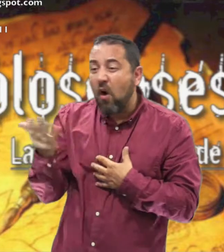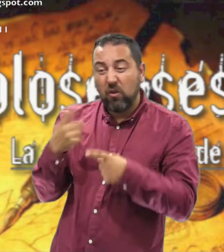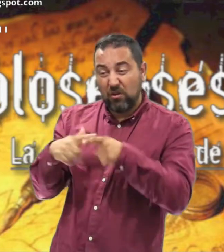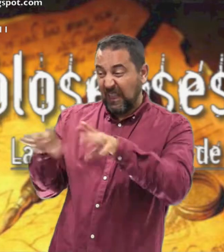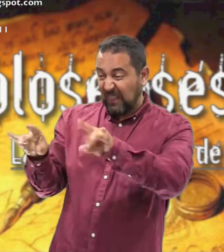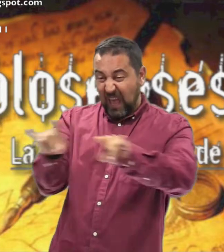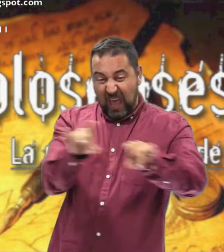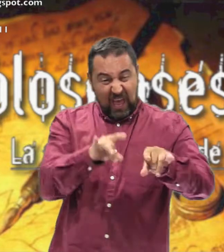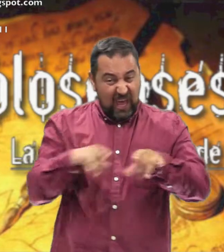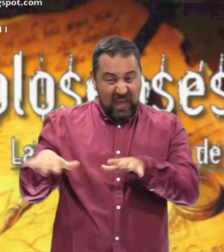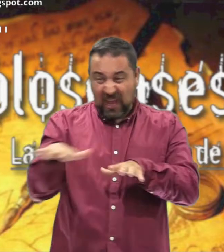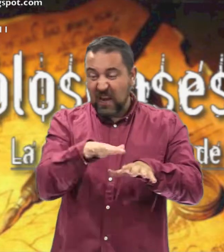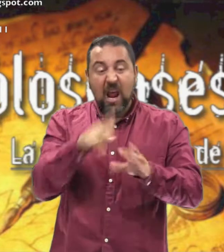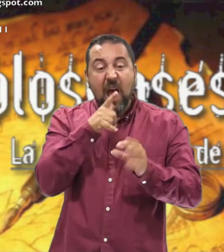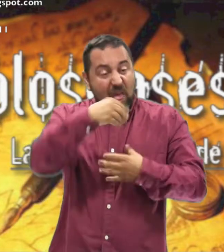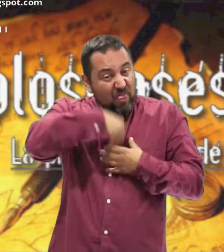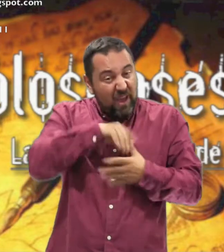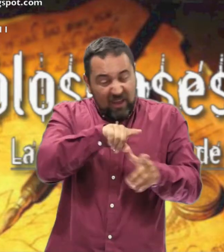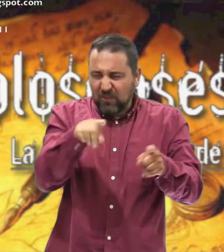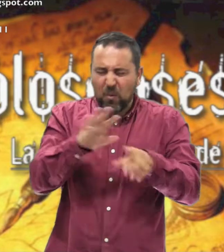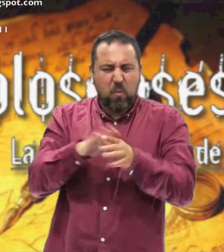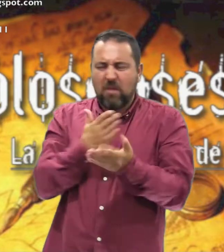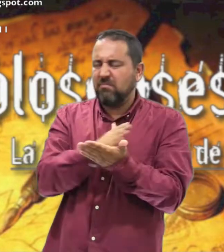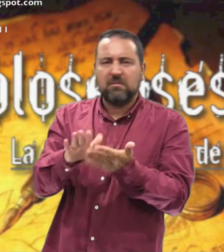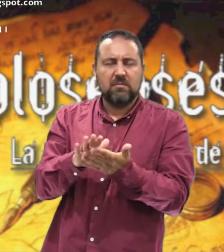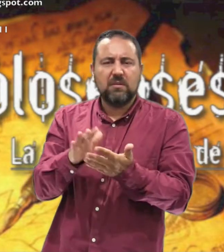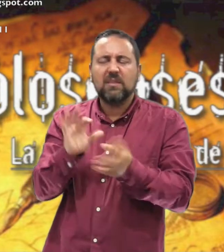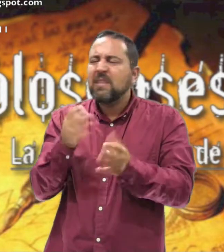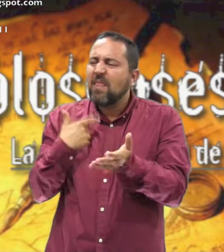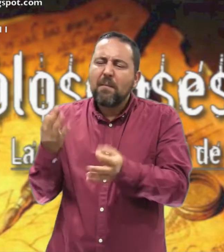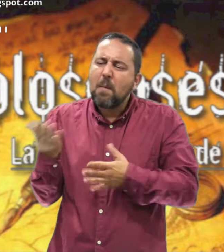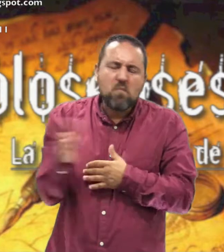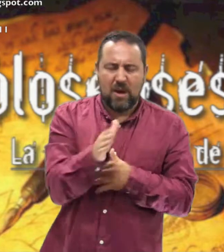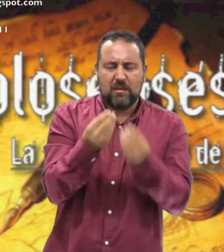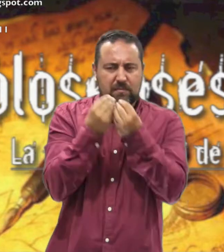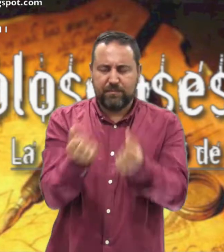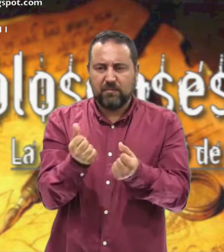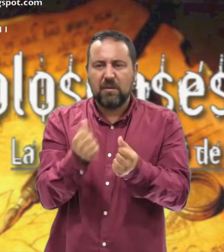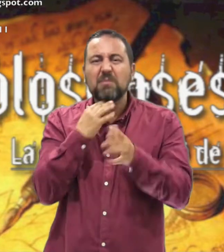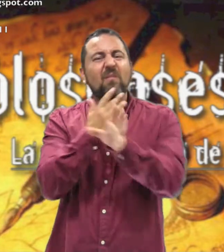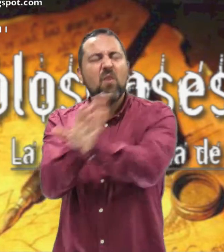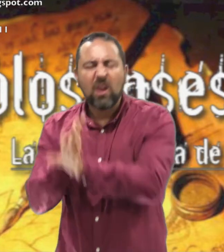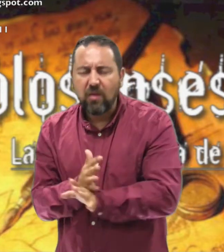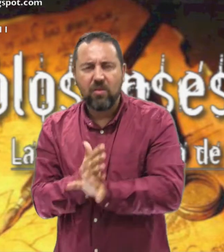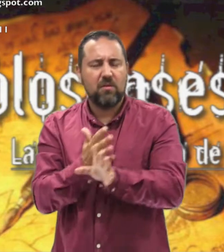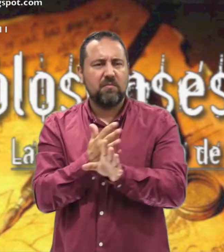consecuencia Dad muerte A todo lo terreno Que hay en vosotros La